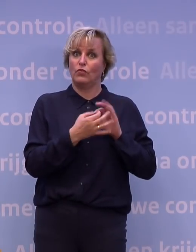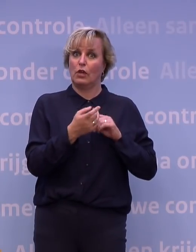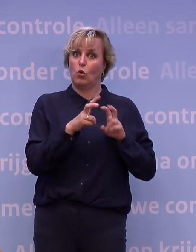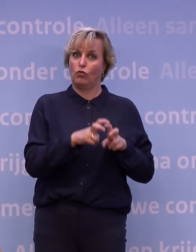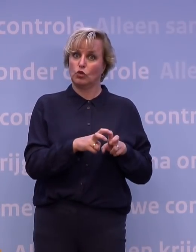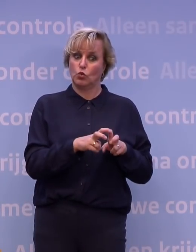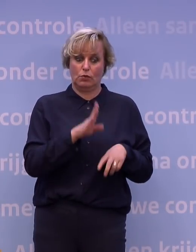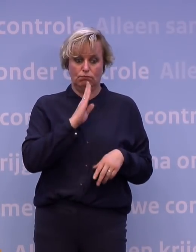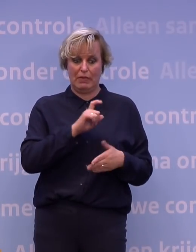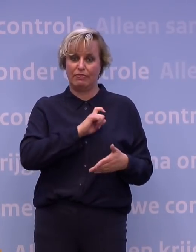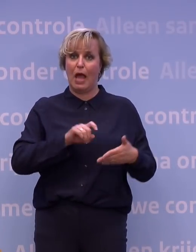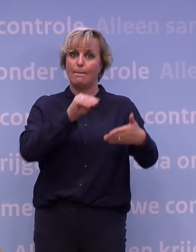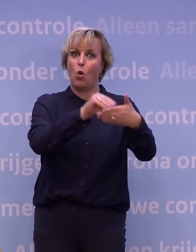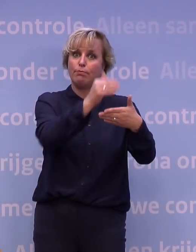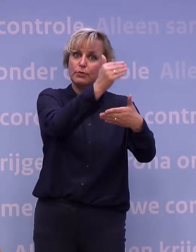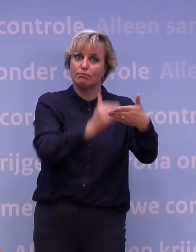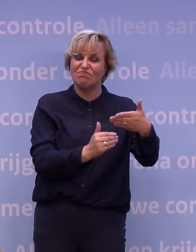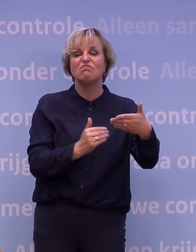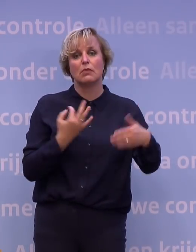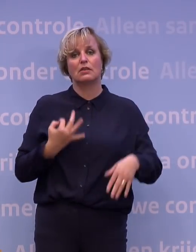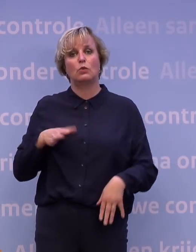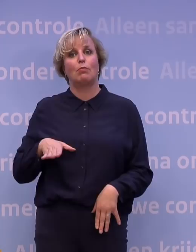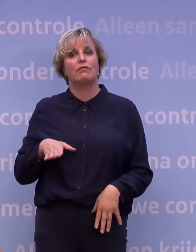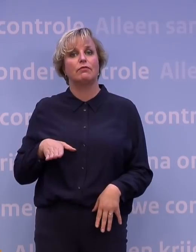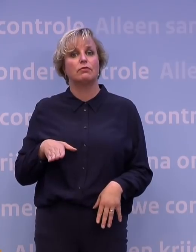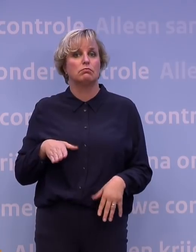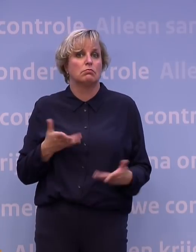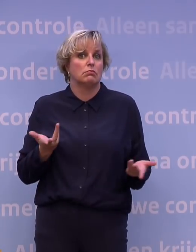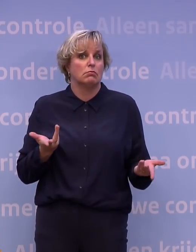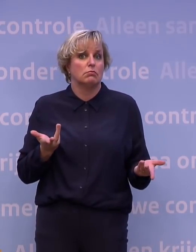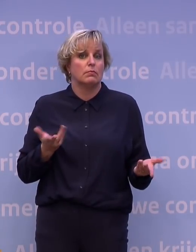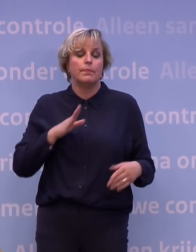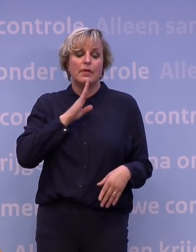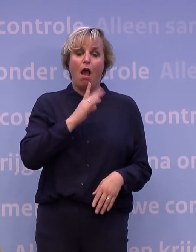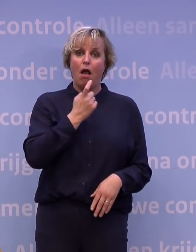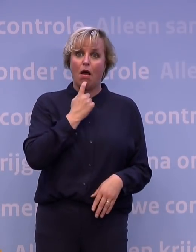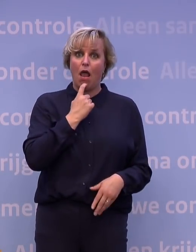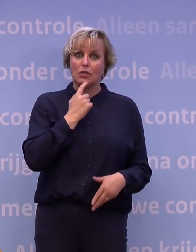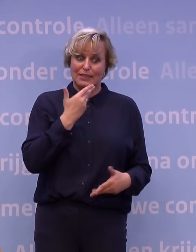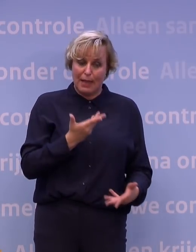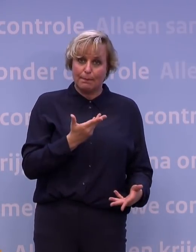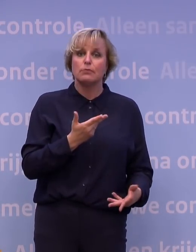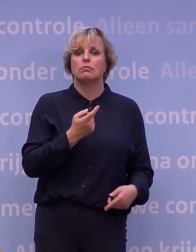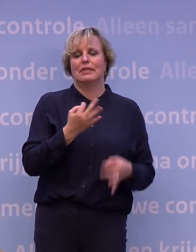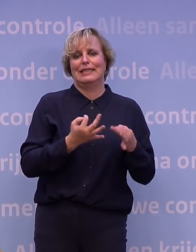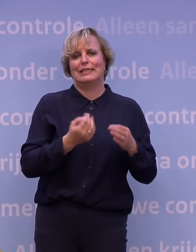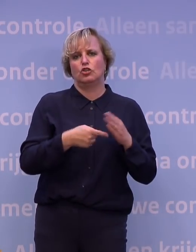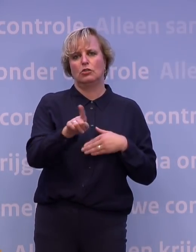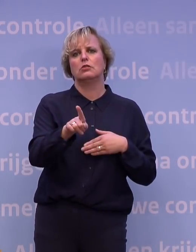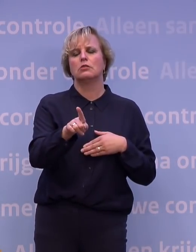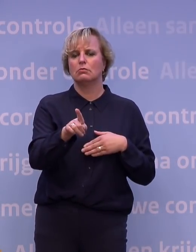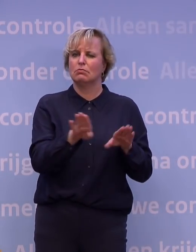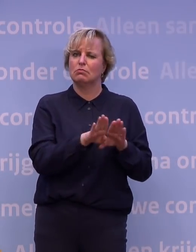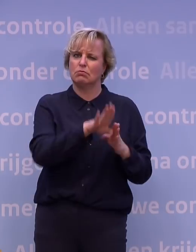voren komen uit bron- en contactonderzoek, dan moeten ze thuisblijven. En als ze klachten krijgen, dan moeten ze zich laten testen. En dat moeten mensen die de app